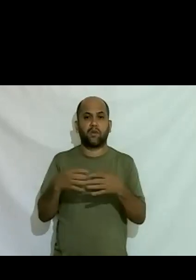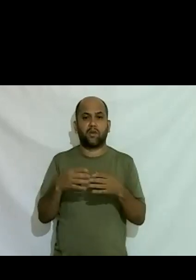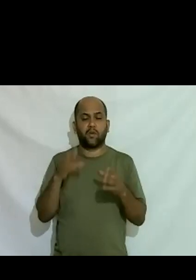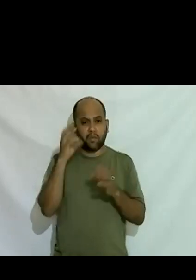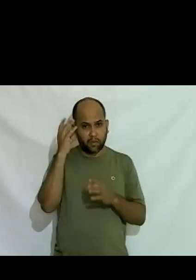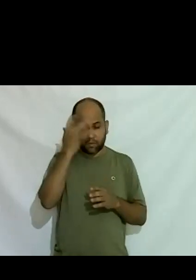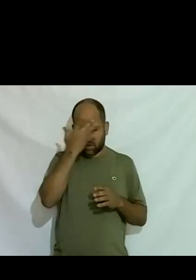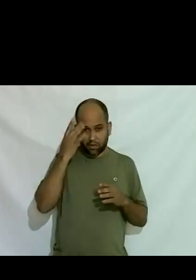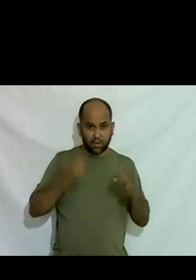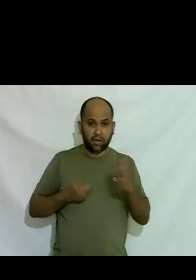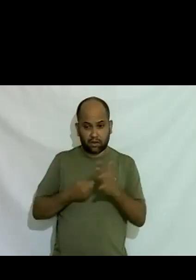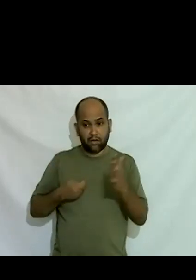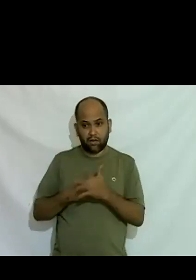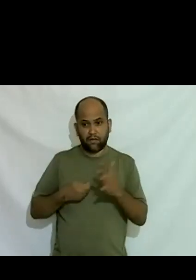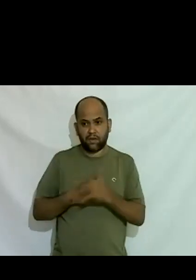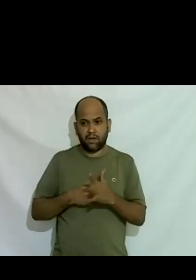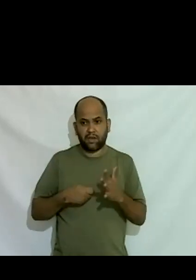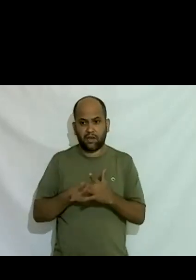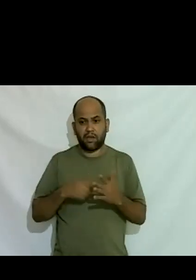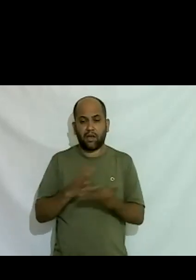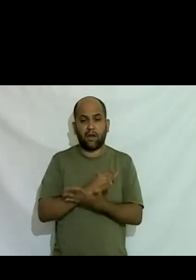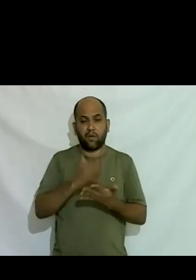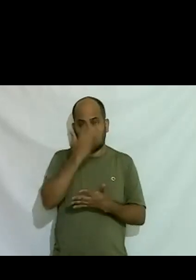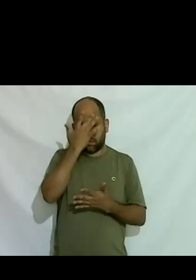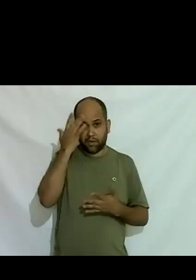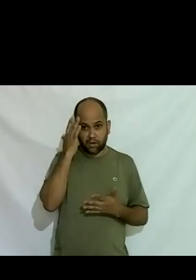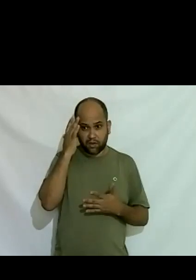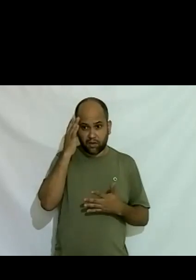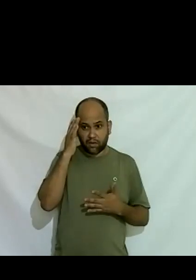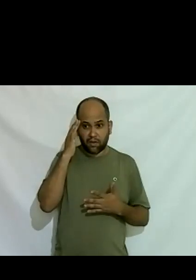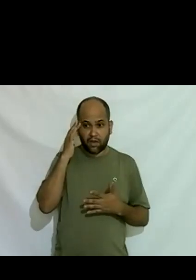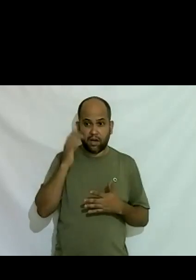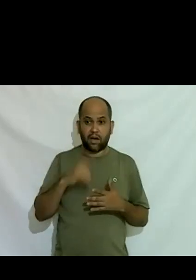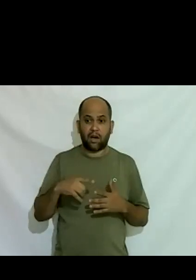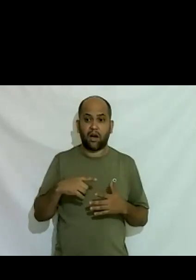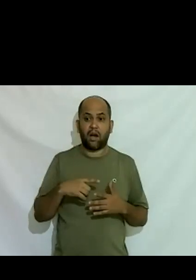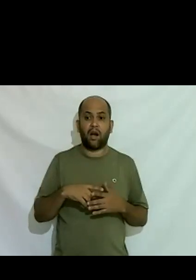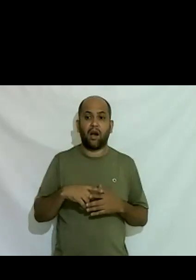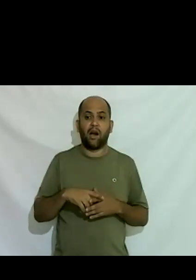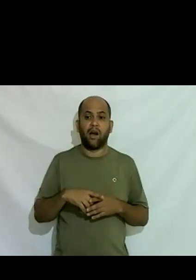ativistas algumas pessoas que eram gestores na época também LGBT